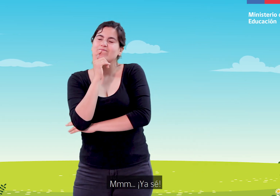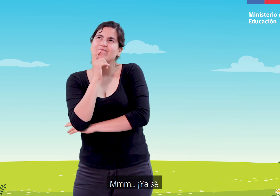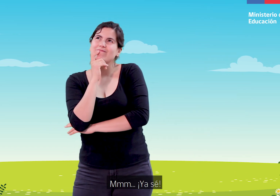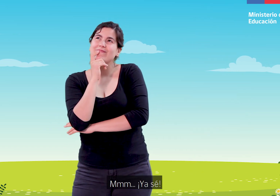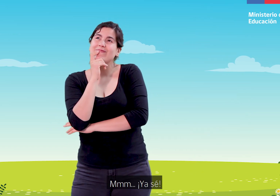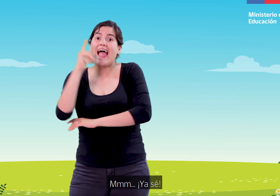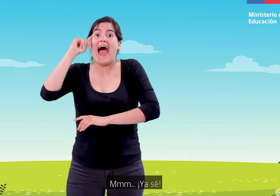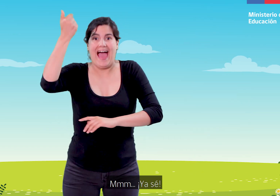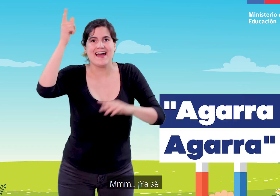Ya sé.